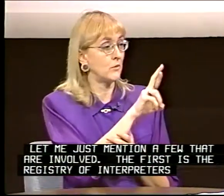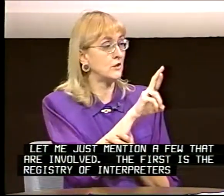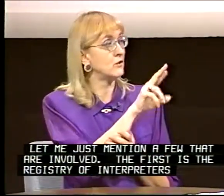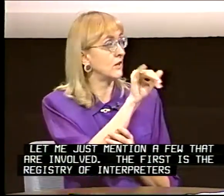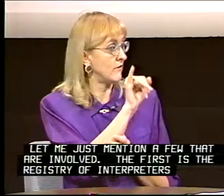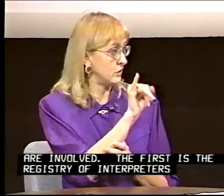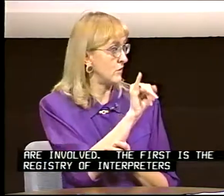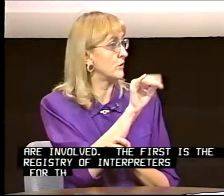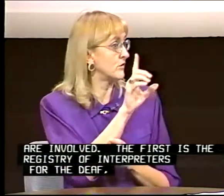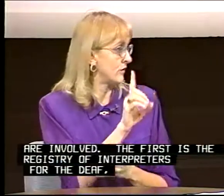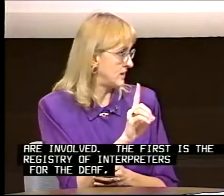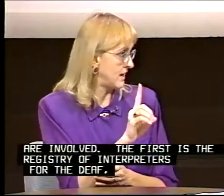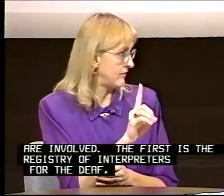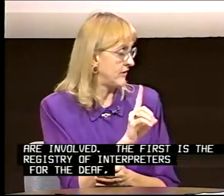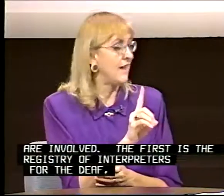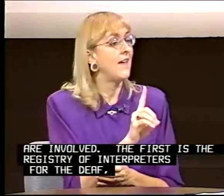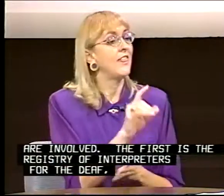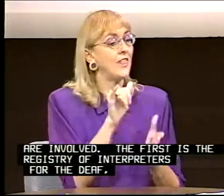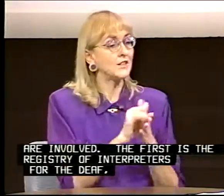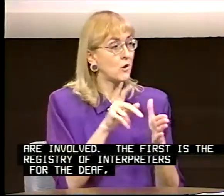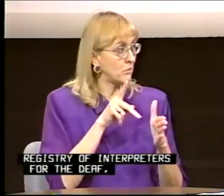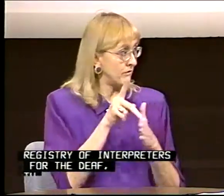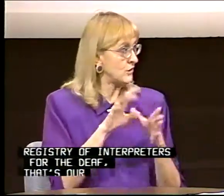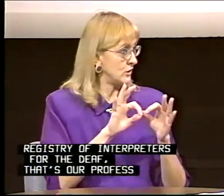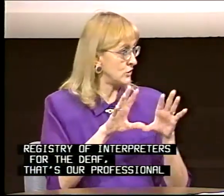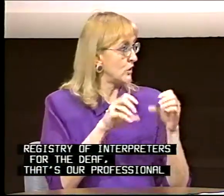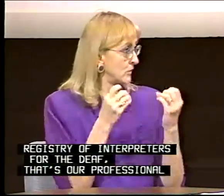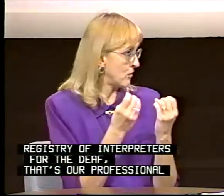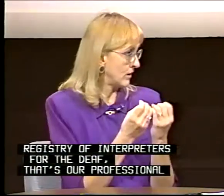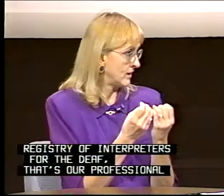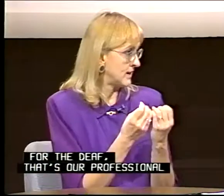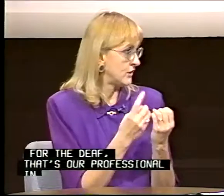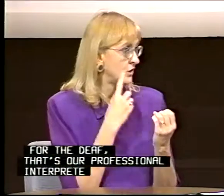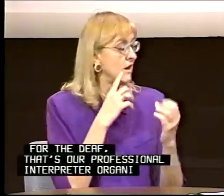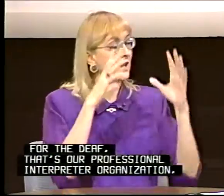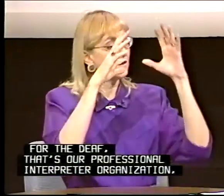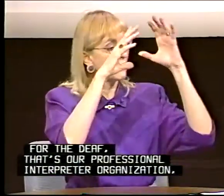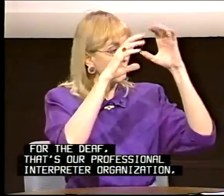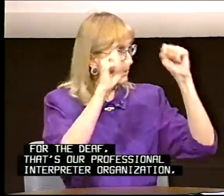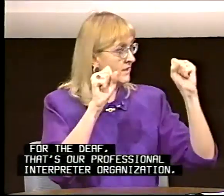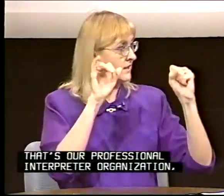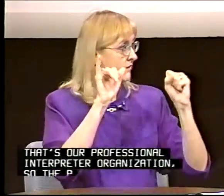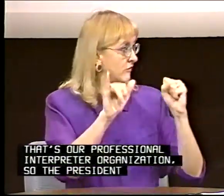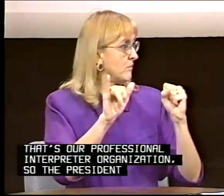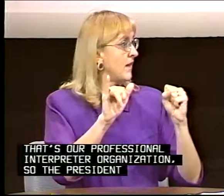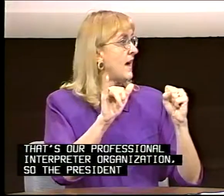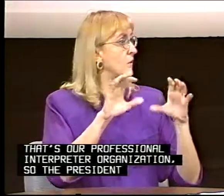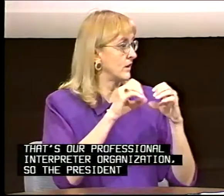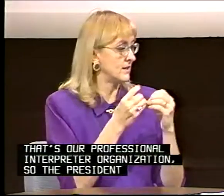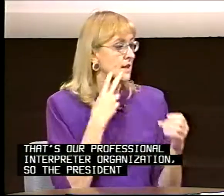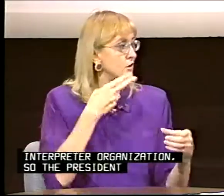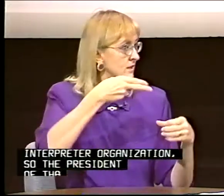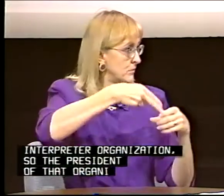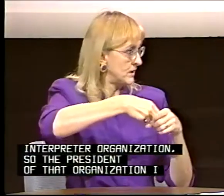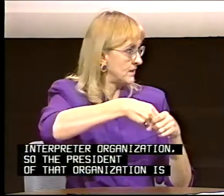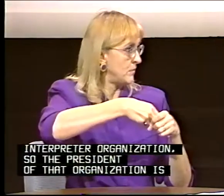Registry of Interpreters for the Deaf. That's our professional interpreter organization, so the president from that organization is participating